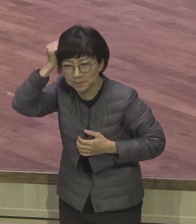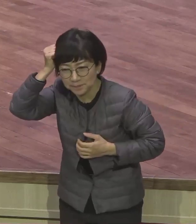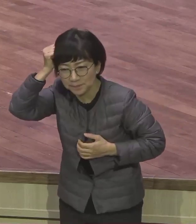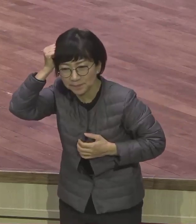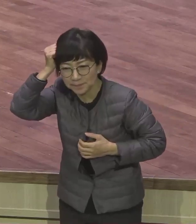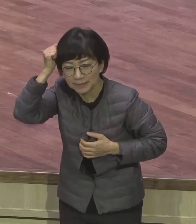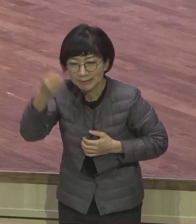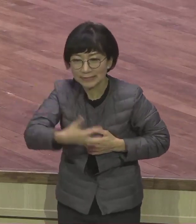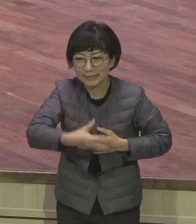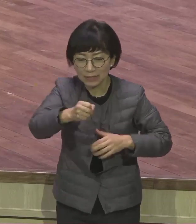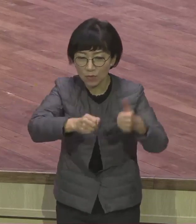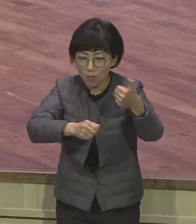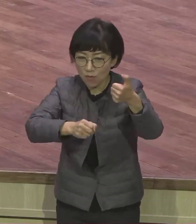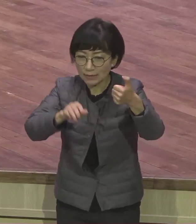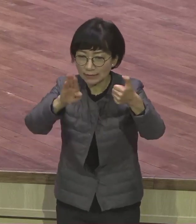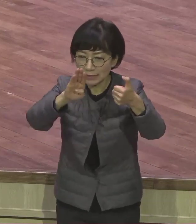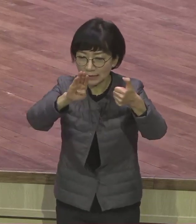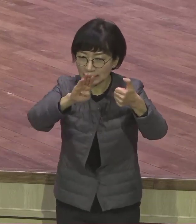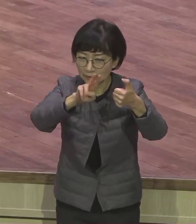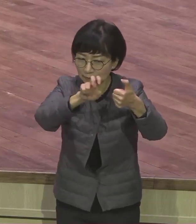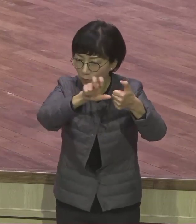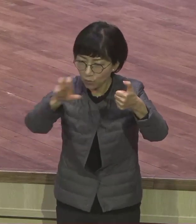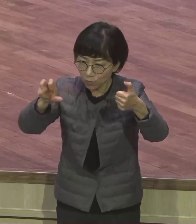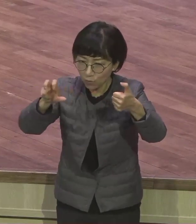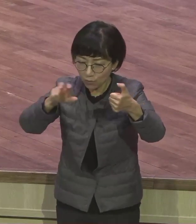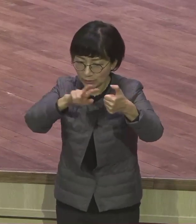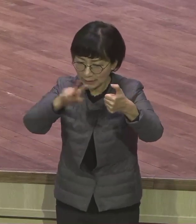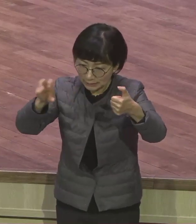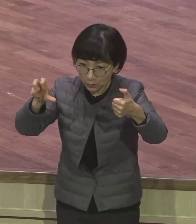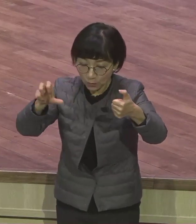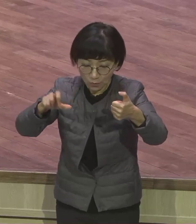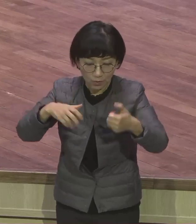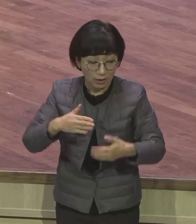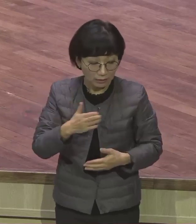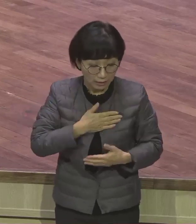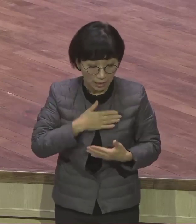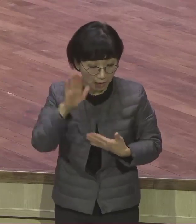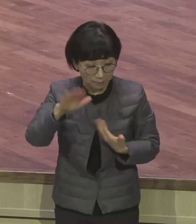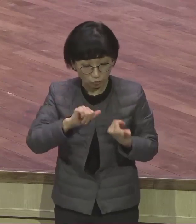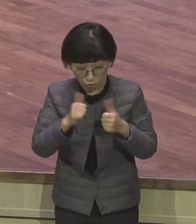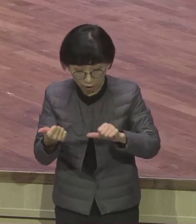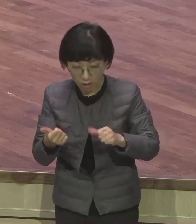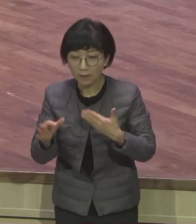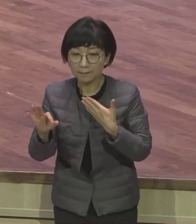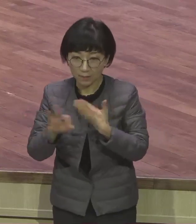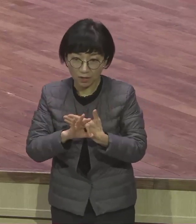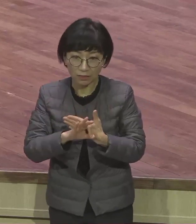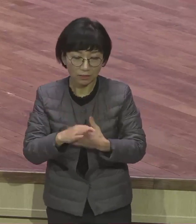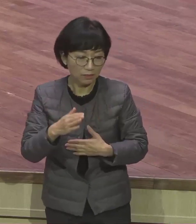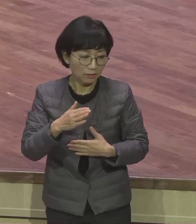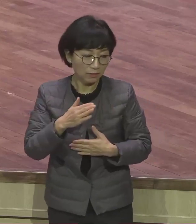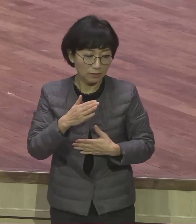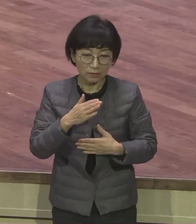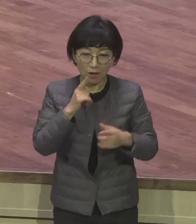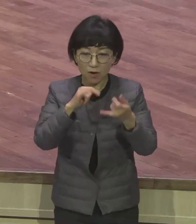24절로 25절에 자신이 죽을 때 그 형제들과 이스라엘 자손들에게 이 언약을 언급하면서